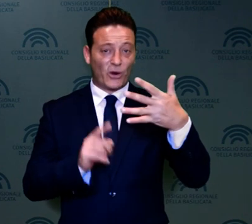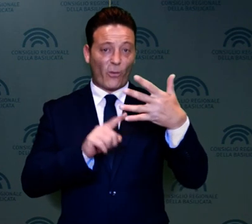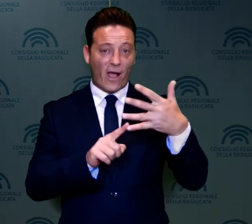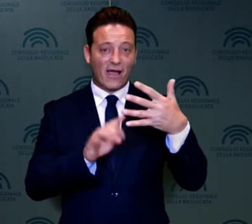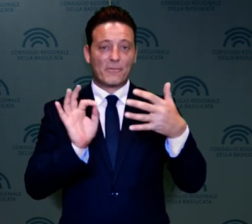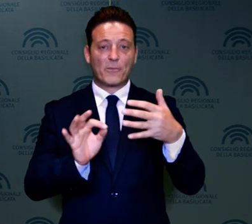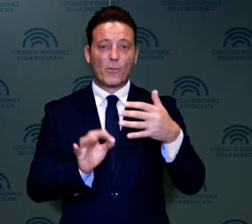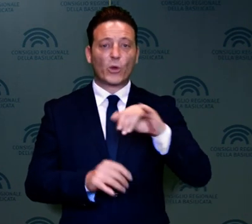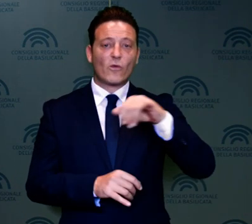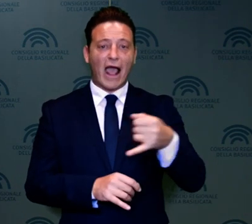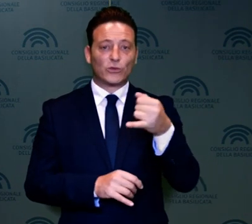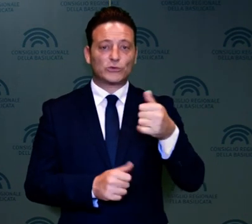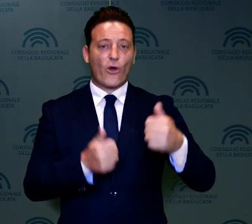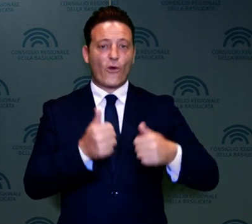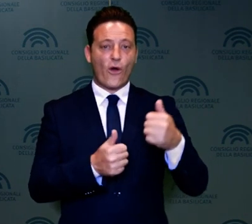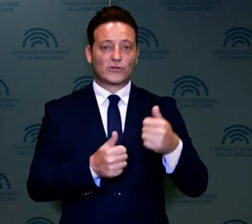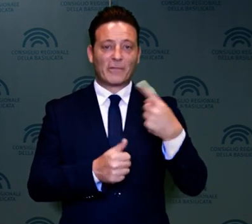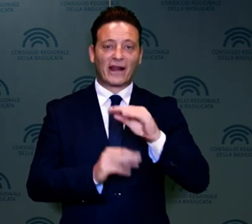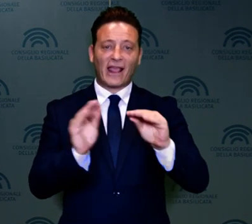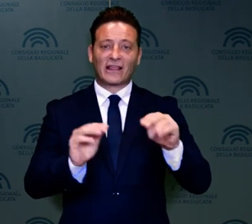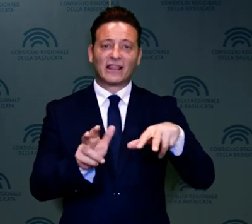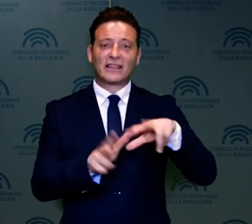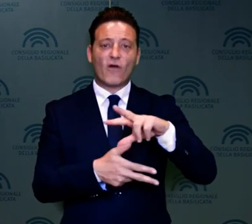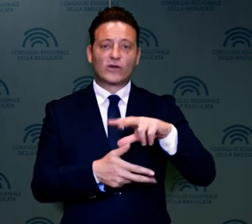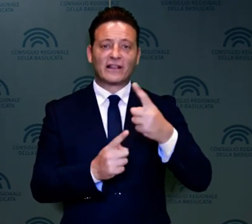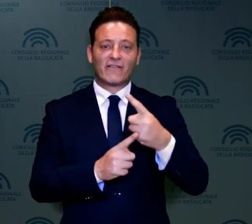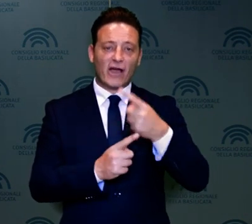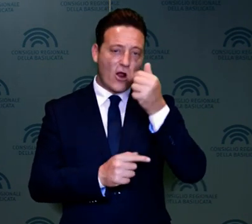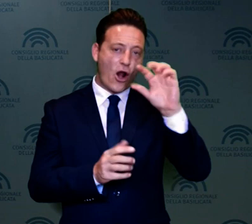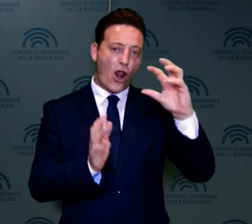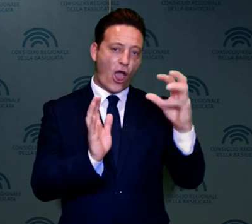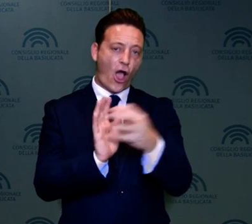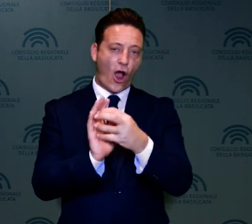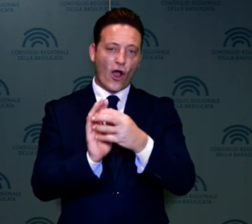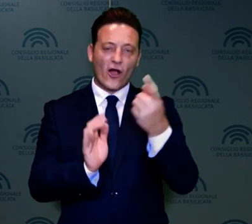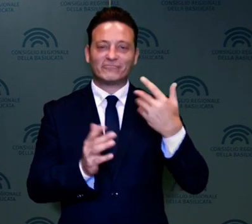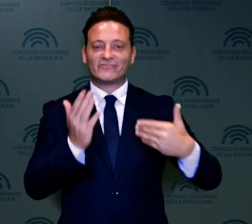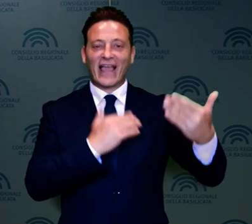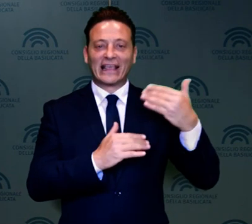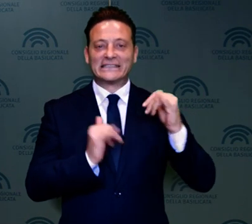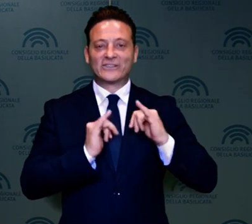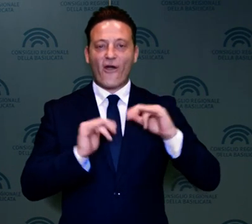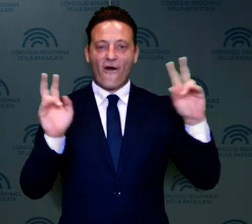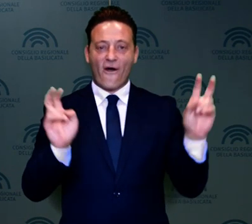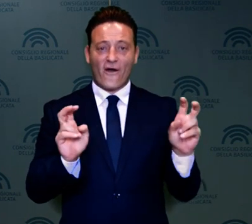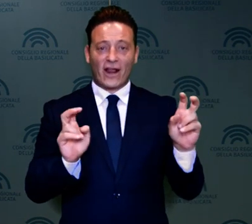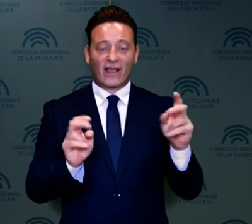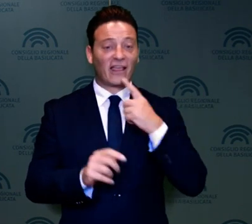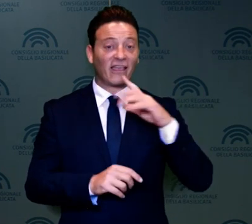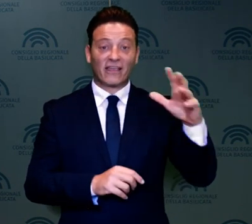lanciato dalla Juventus per chiedere ai tifosi di reinterpretare il logo della vecchia signora, il cui vincitore